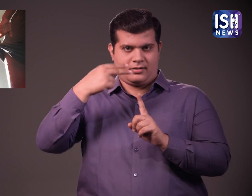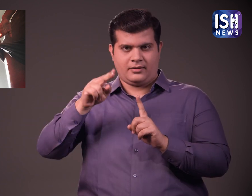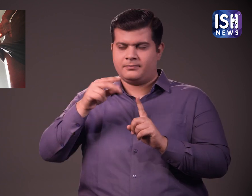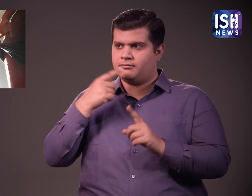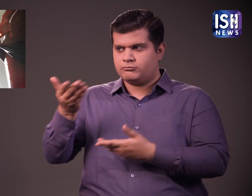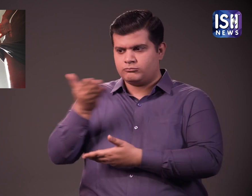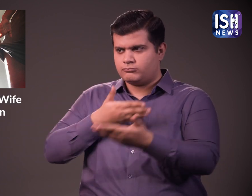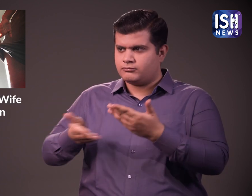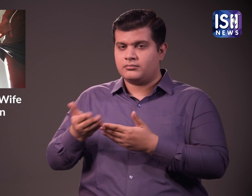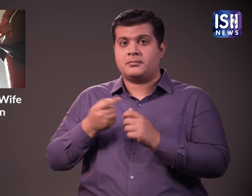पट्टे पर दी गई थी